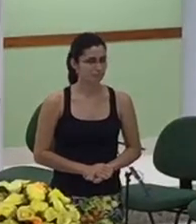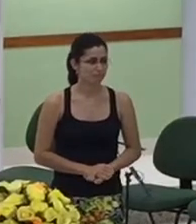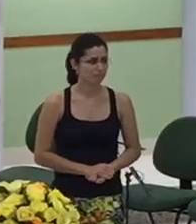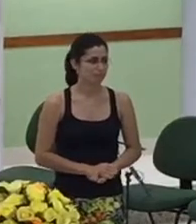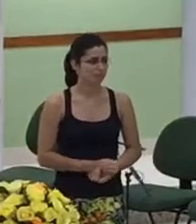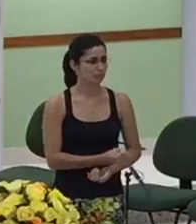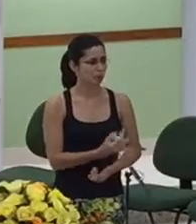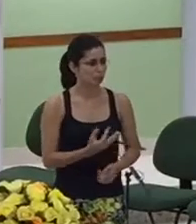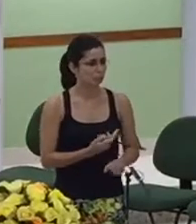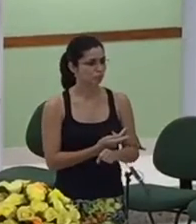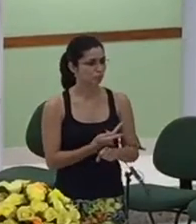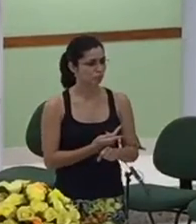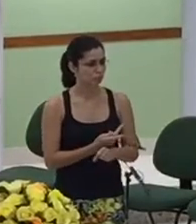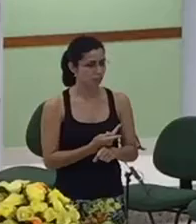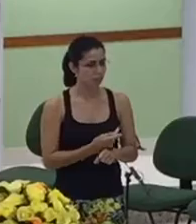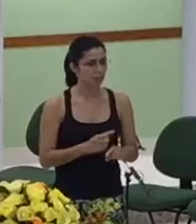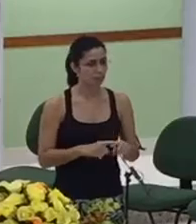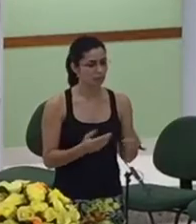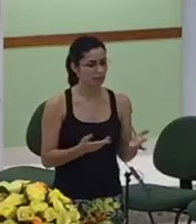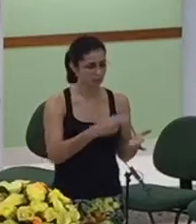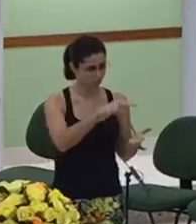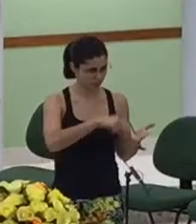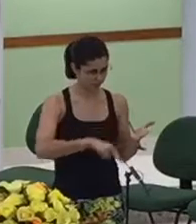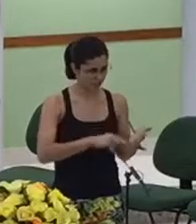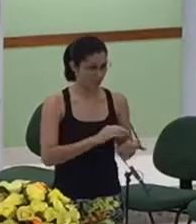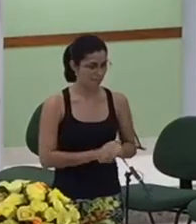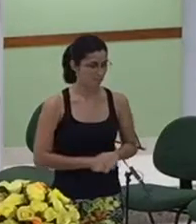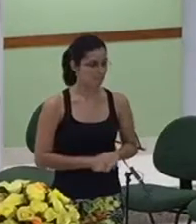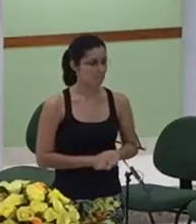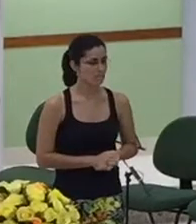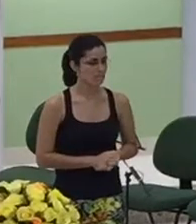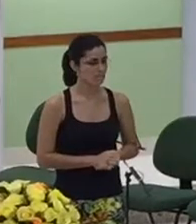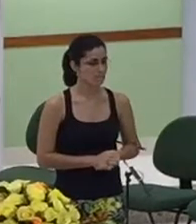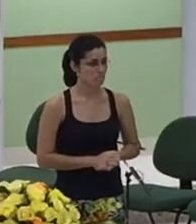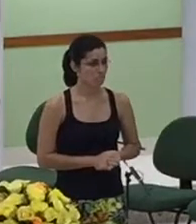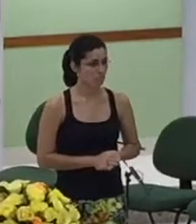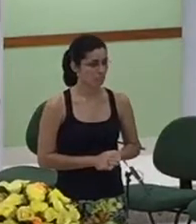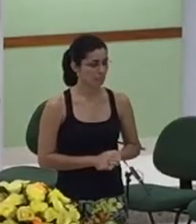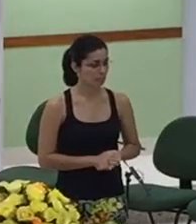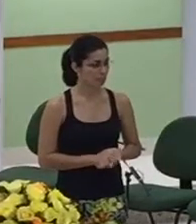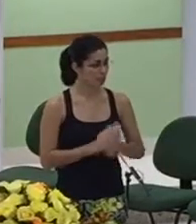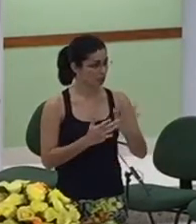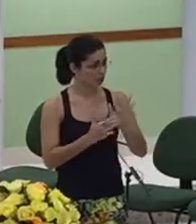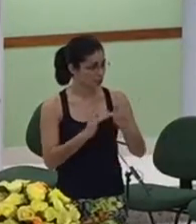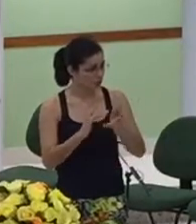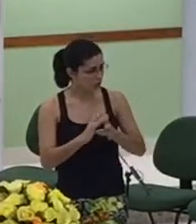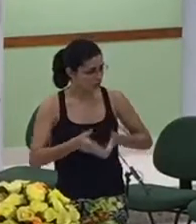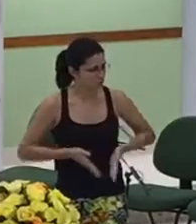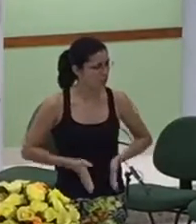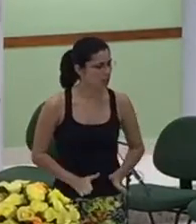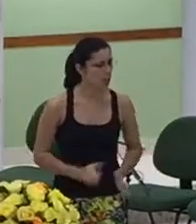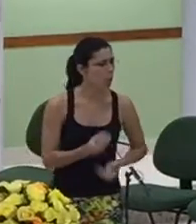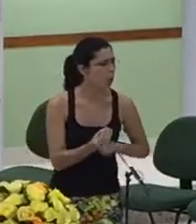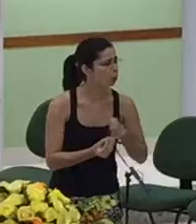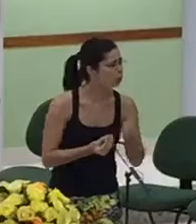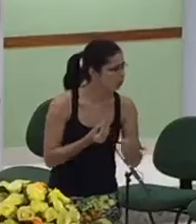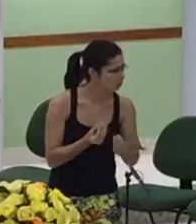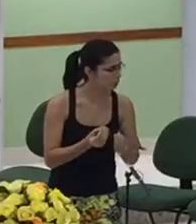a palavra do Senhor diz assim ora o nascimento de Jesus Cristo foi assim estando